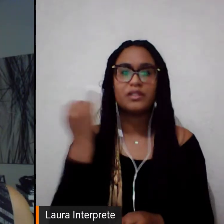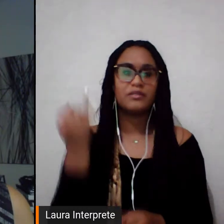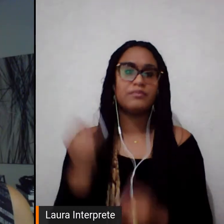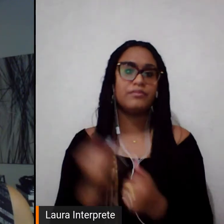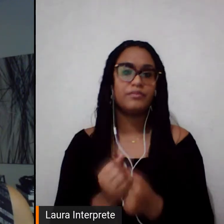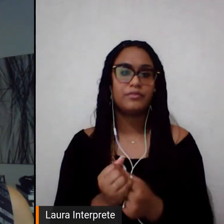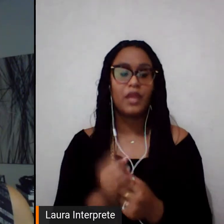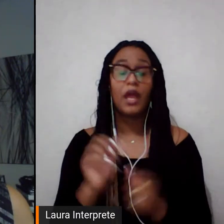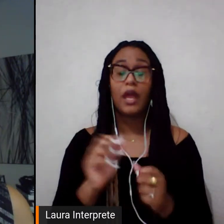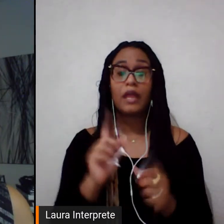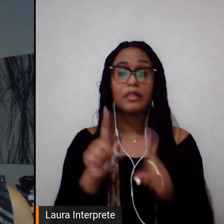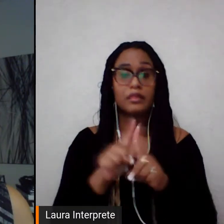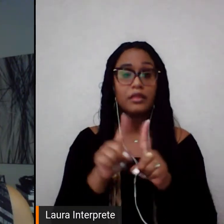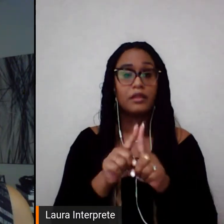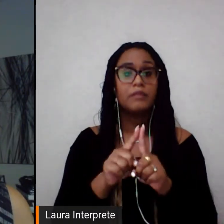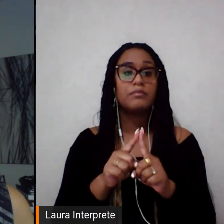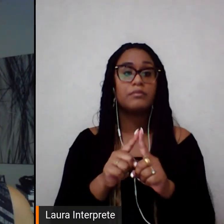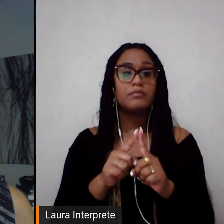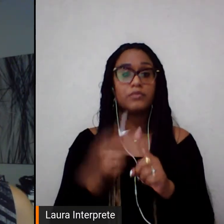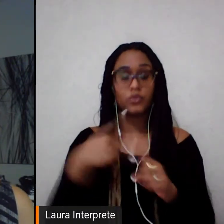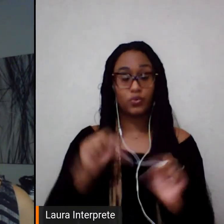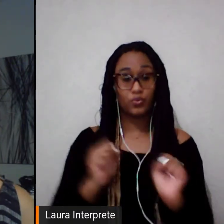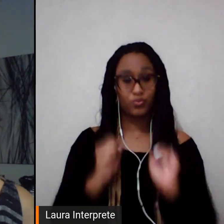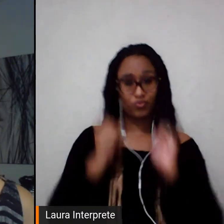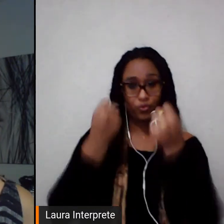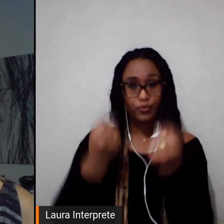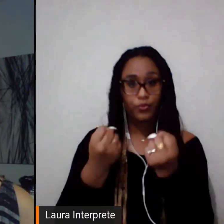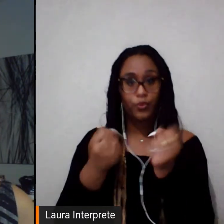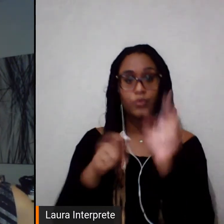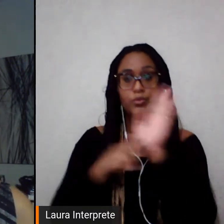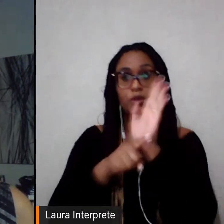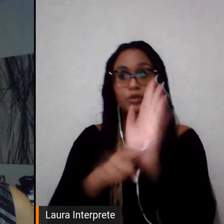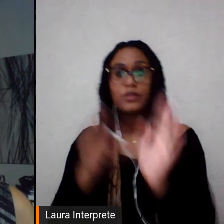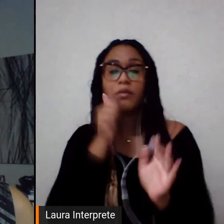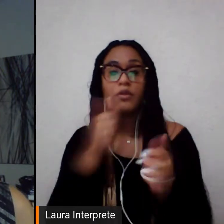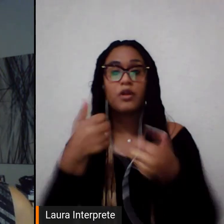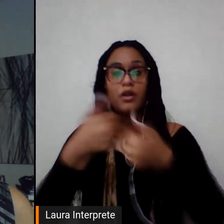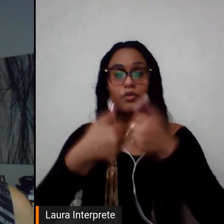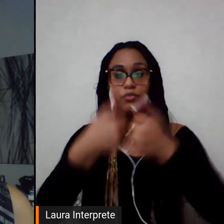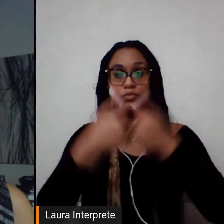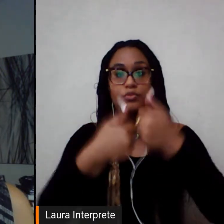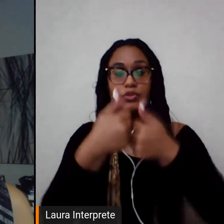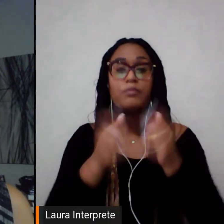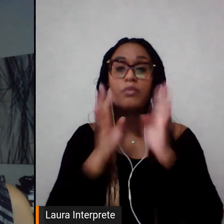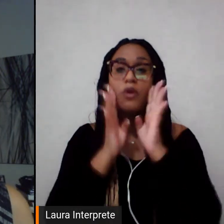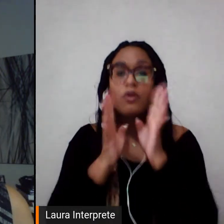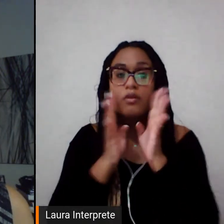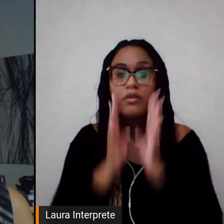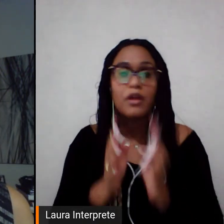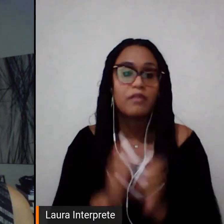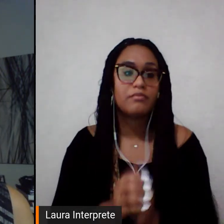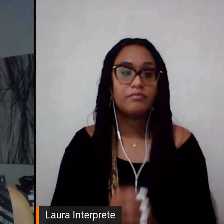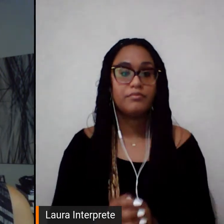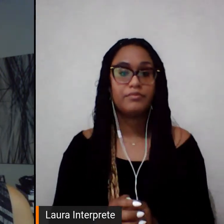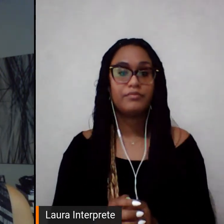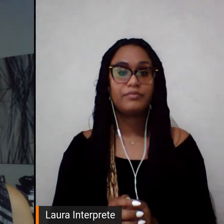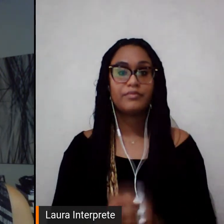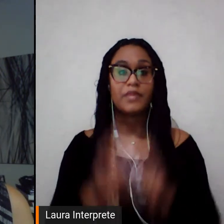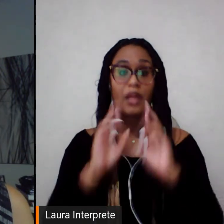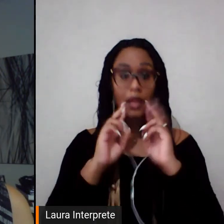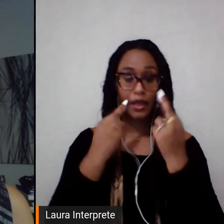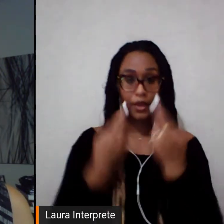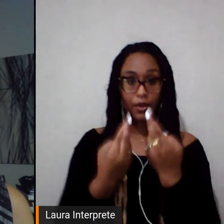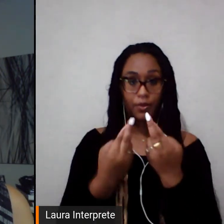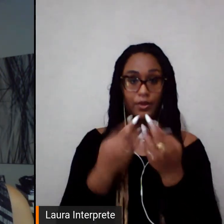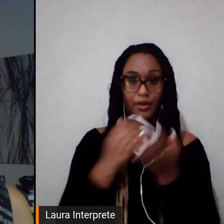estruturar uma ação contínua em torno do tema do futebol feminino. O evento será realizado entre 30 de